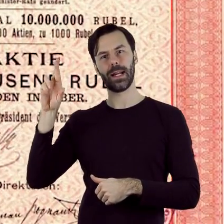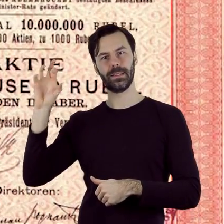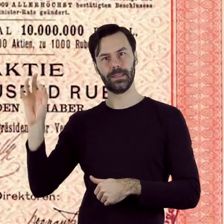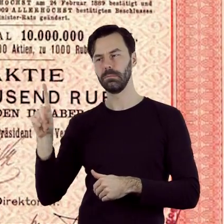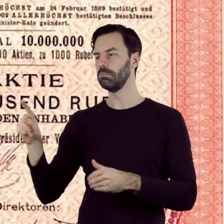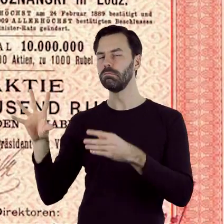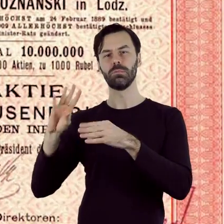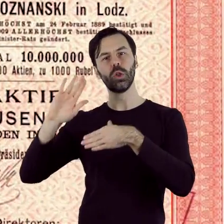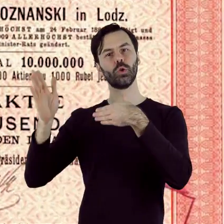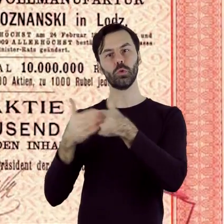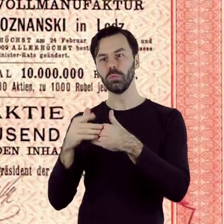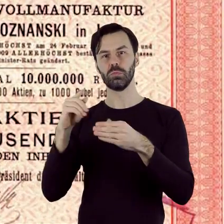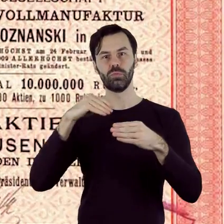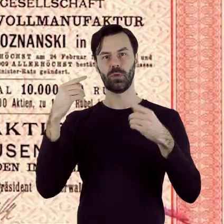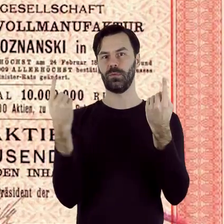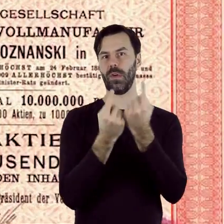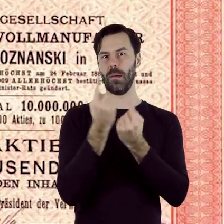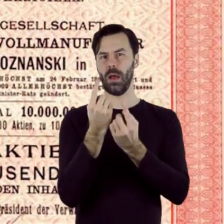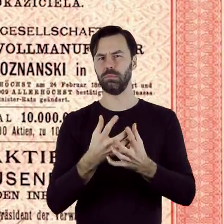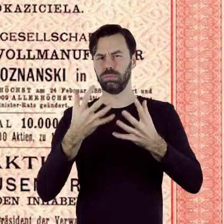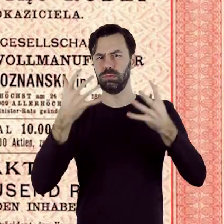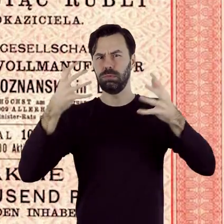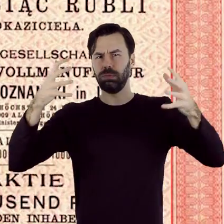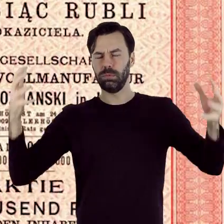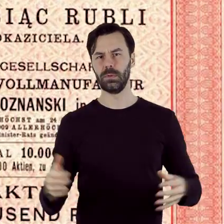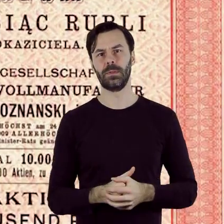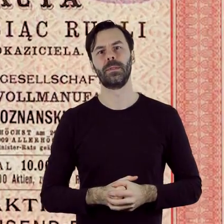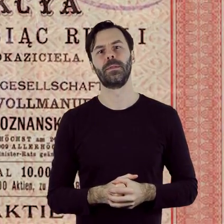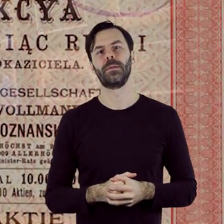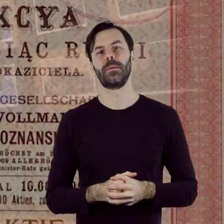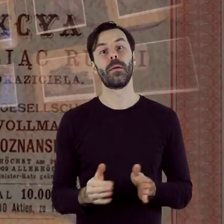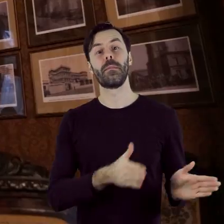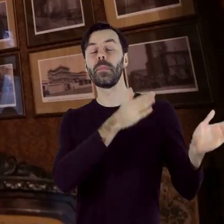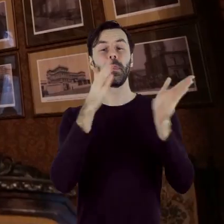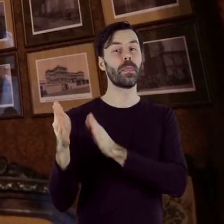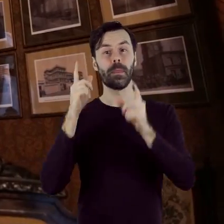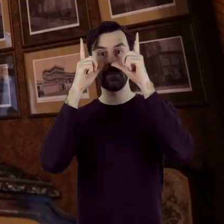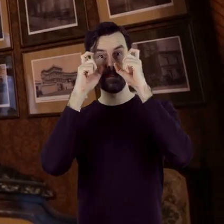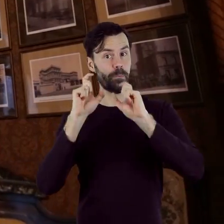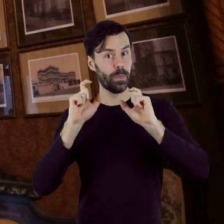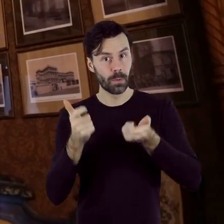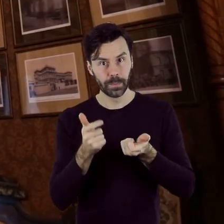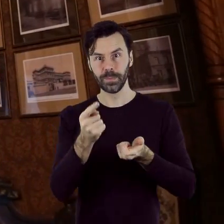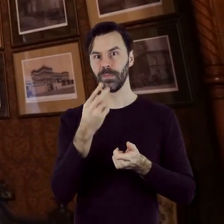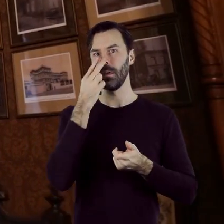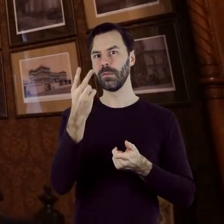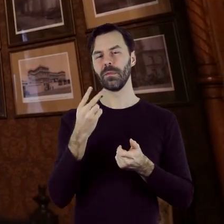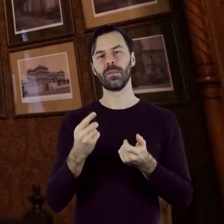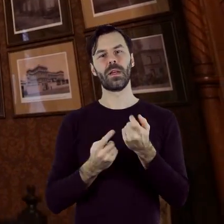przekształcać w nowoczesne przedsiębiorstwo. Kolejne fotografie prezentują jego rozwój oraz skalę